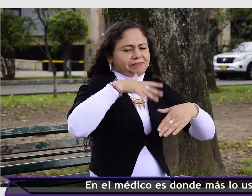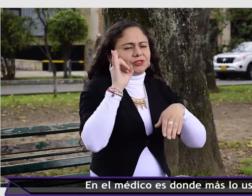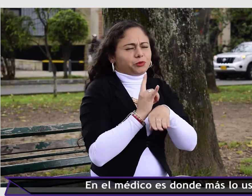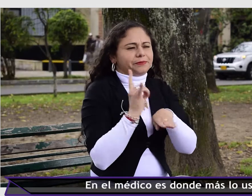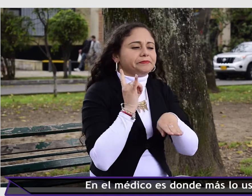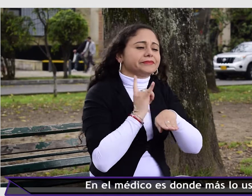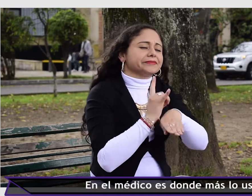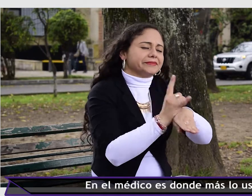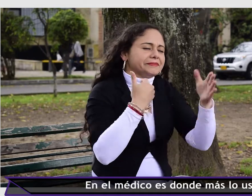donde más lo uso.